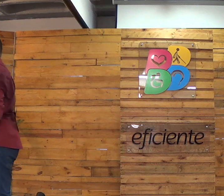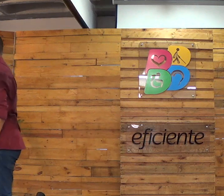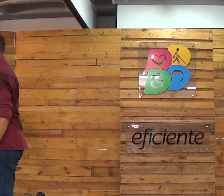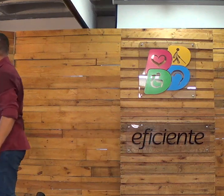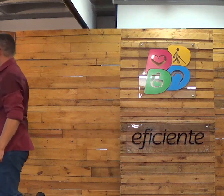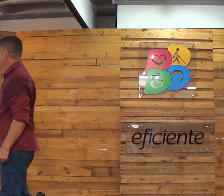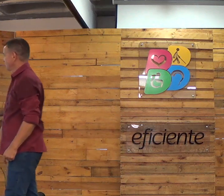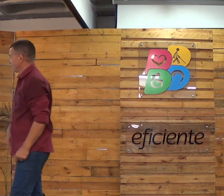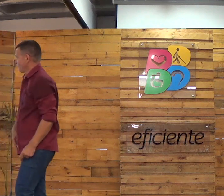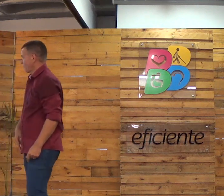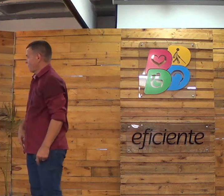nova vida.